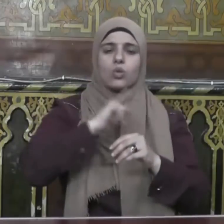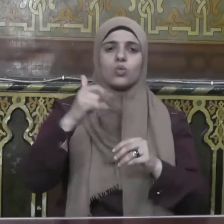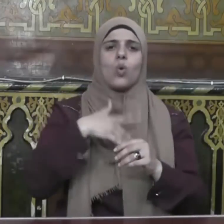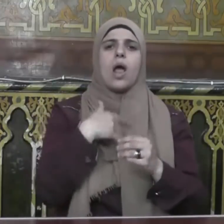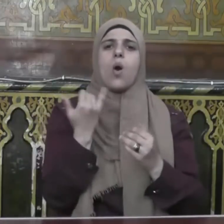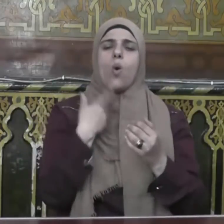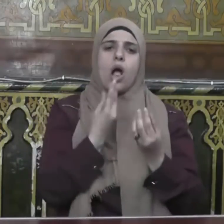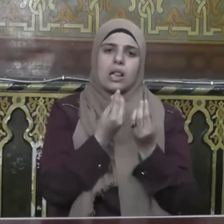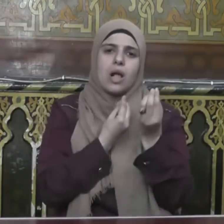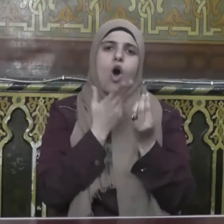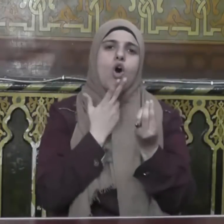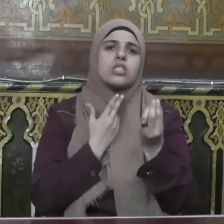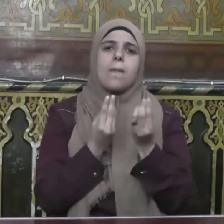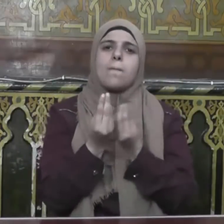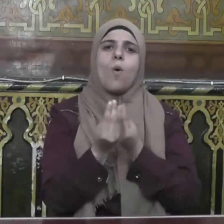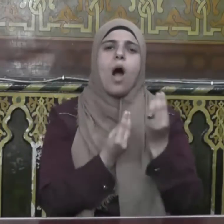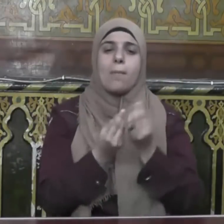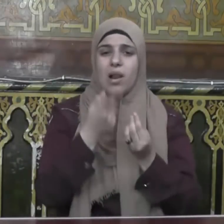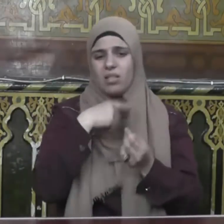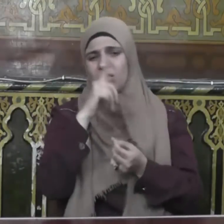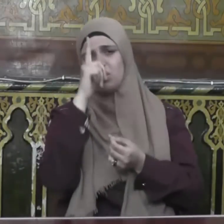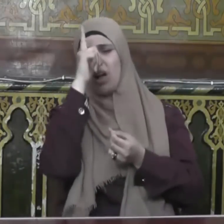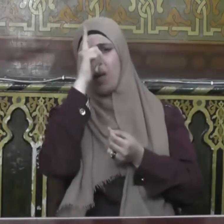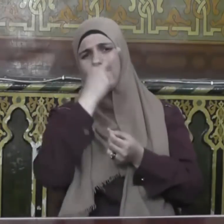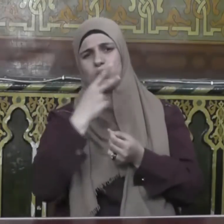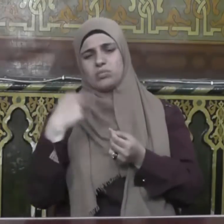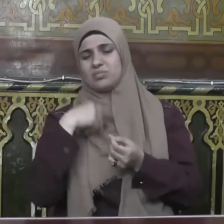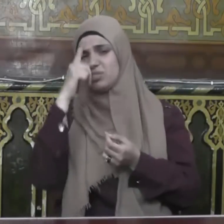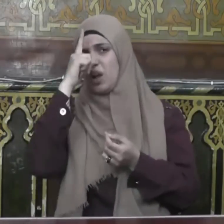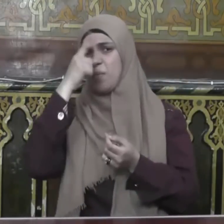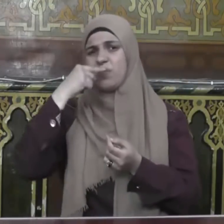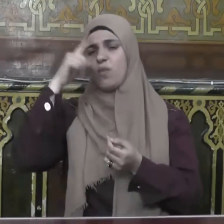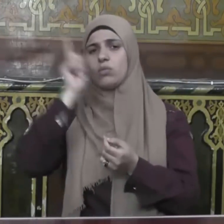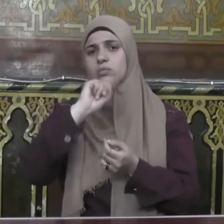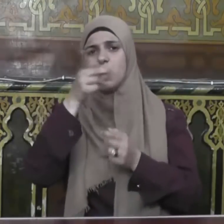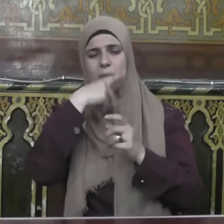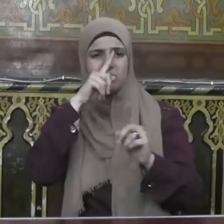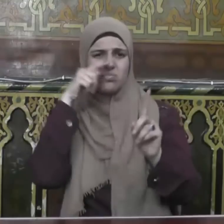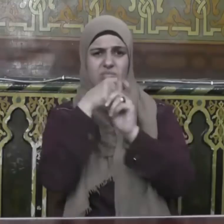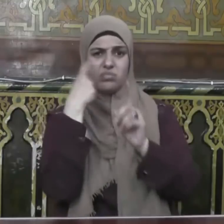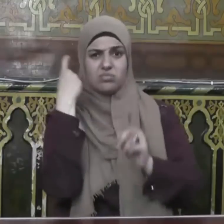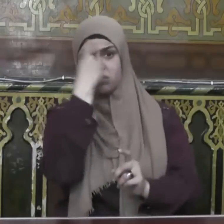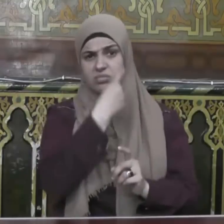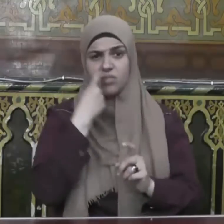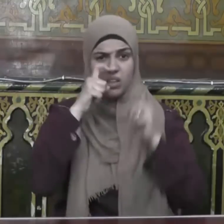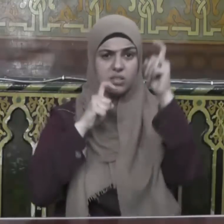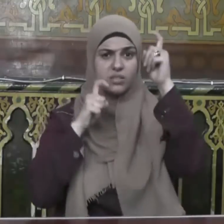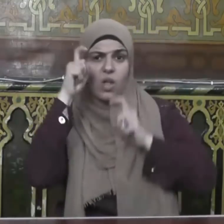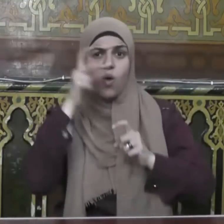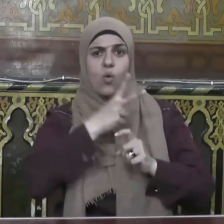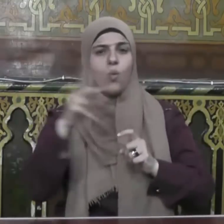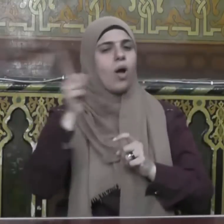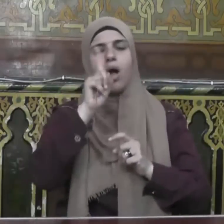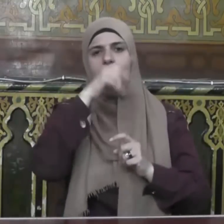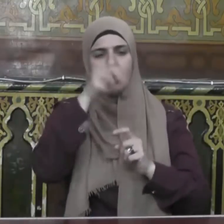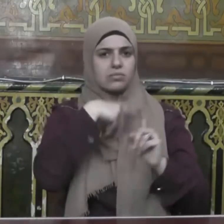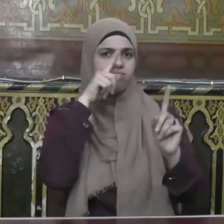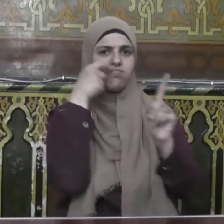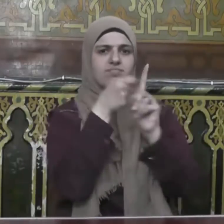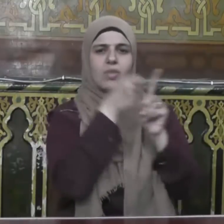المعاملة فلا يتكبر على خلق الله ولا يعبس في وجوههم ولا يستطيل عليهم ولا يرد